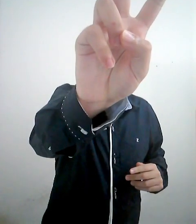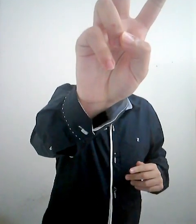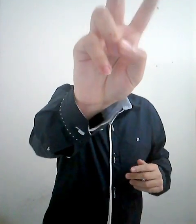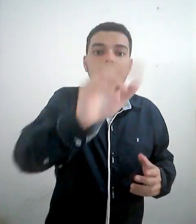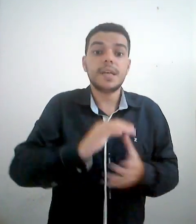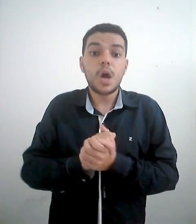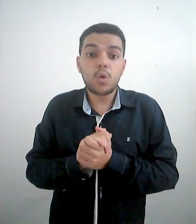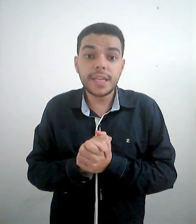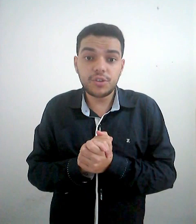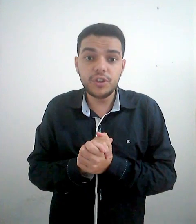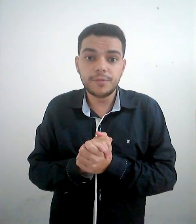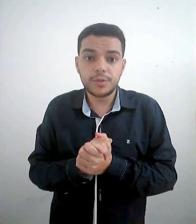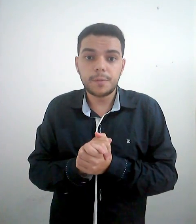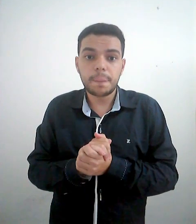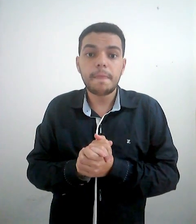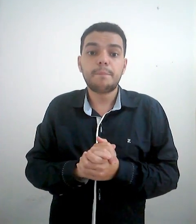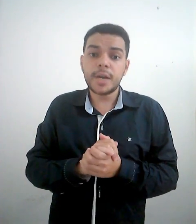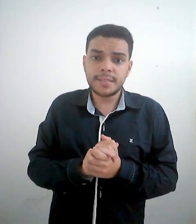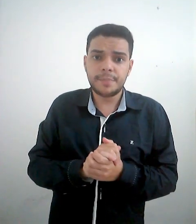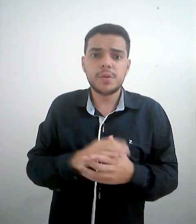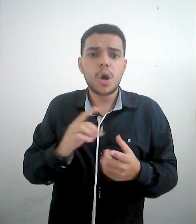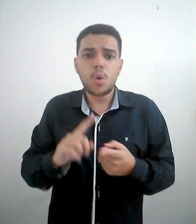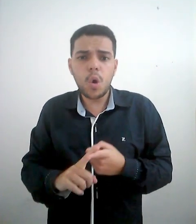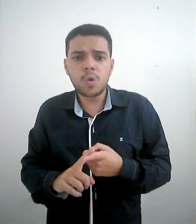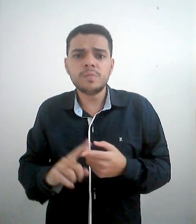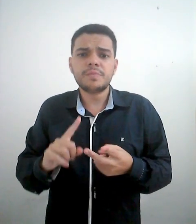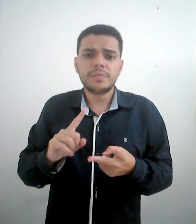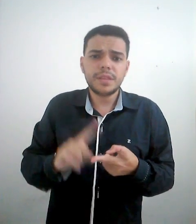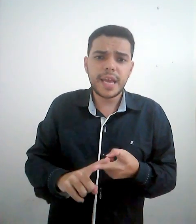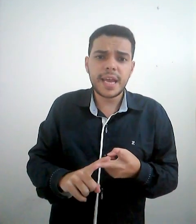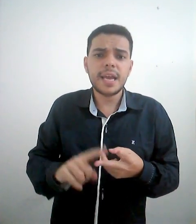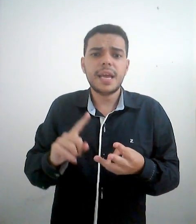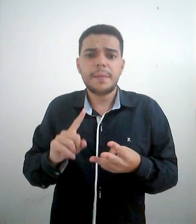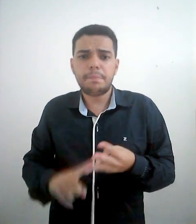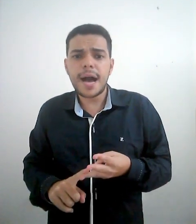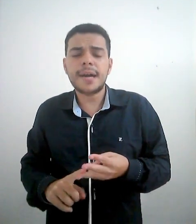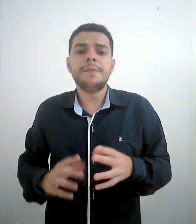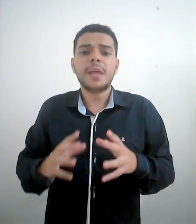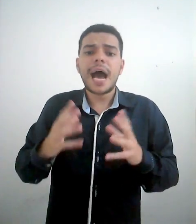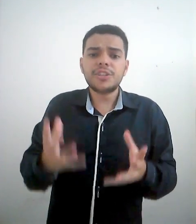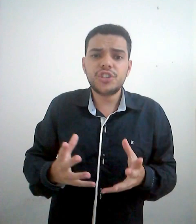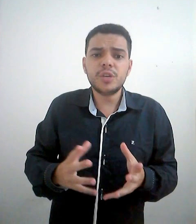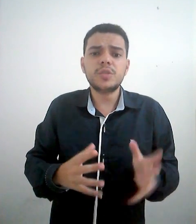2. Conectivos. Por exemplo, com, de, para, artigos,